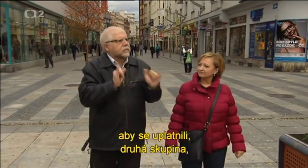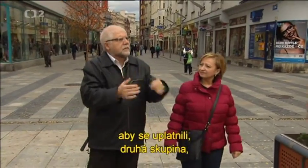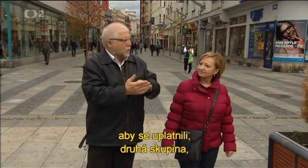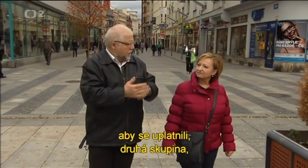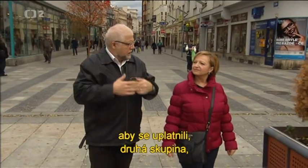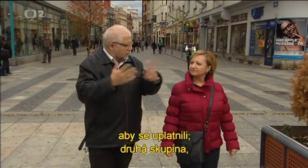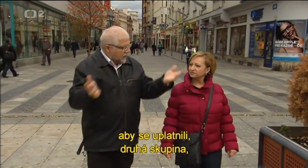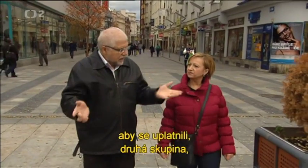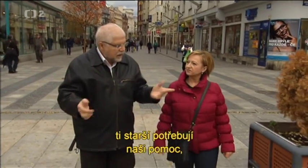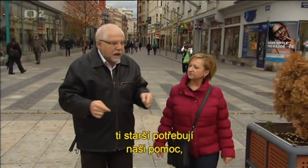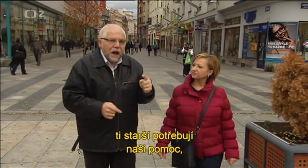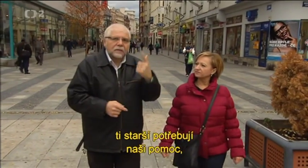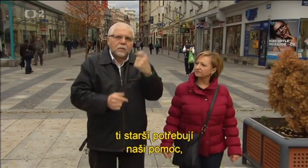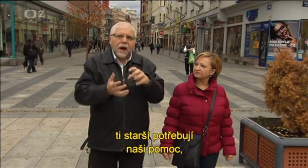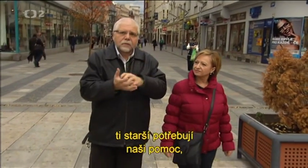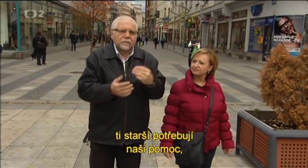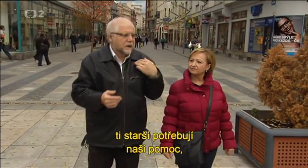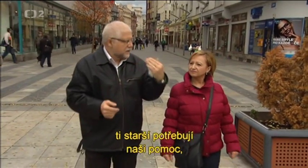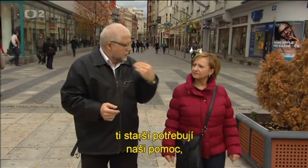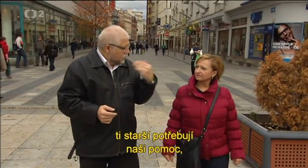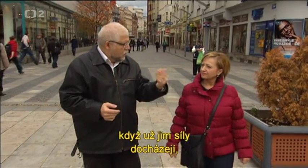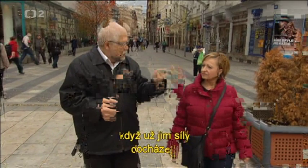skupina, starší, potřebuje naši pomoc, když už...